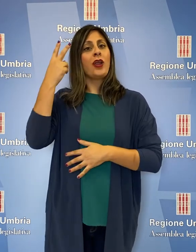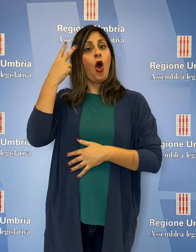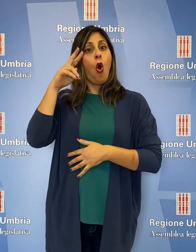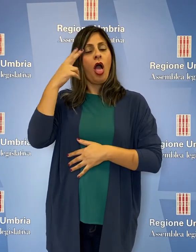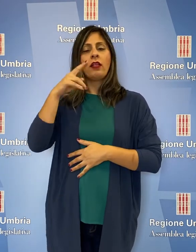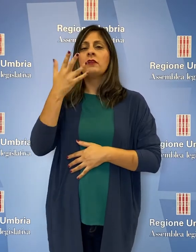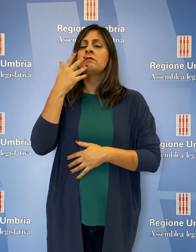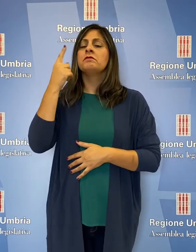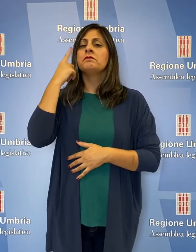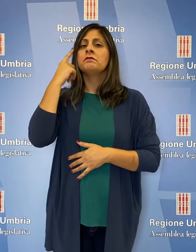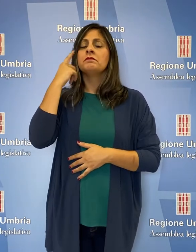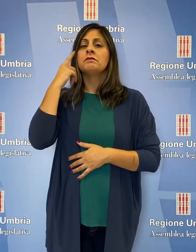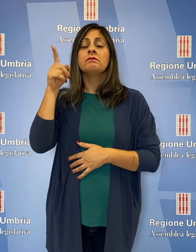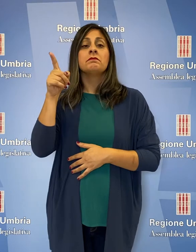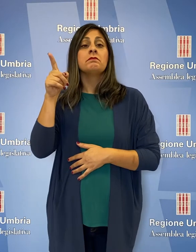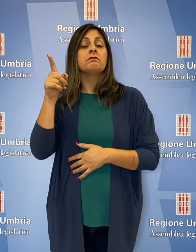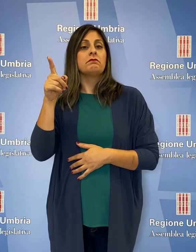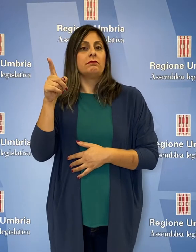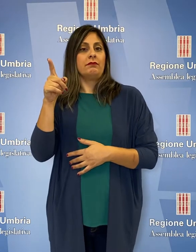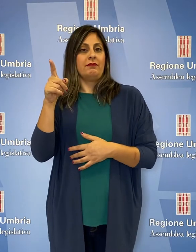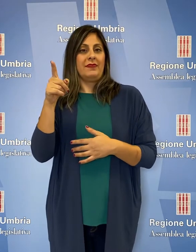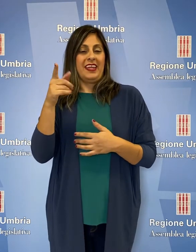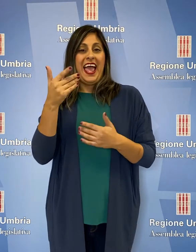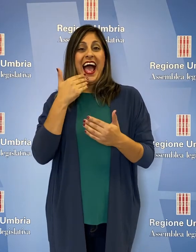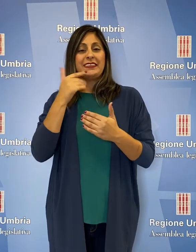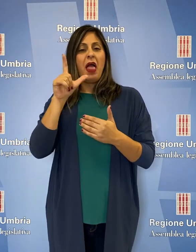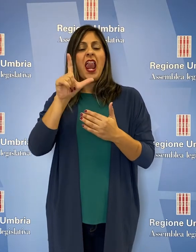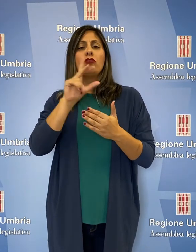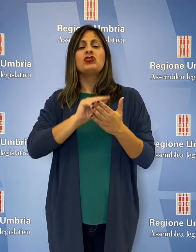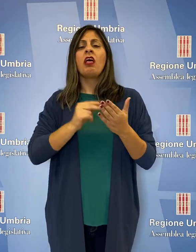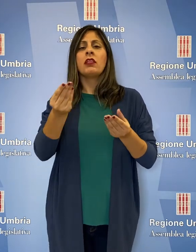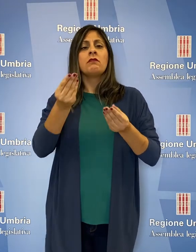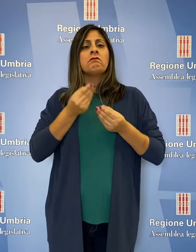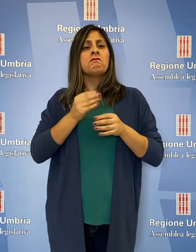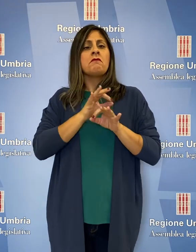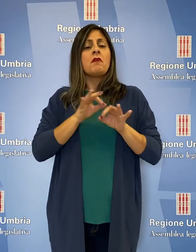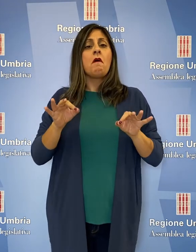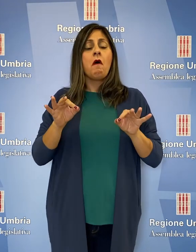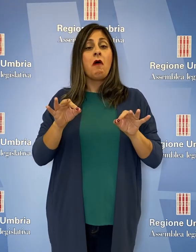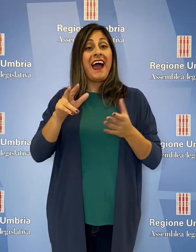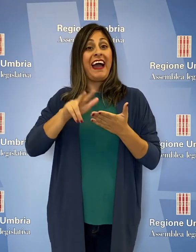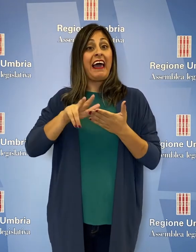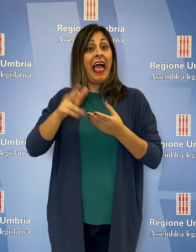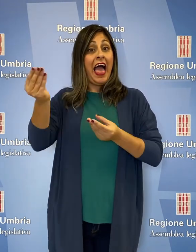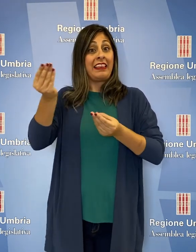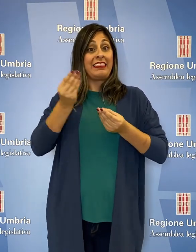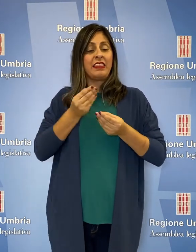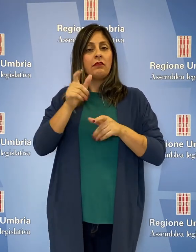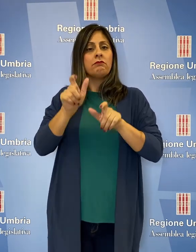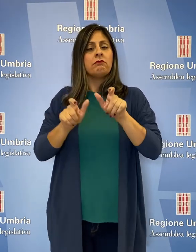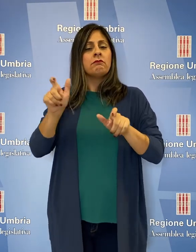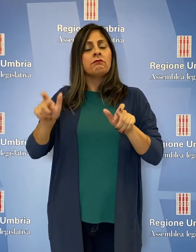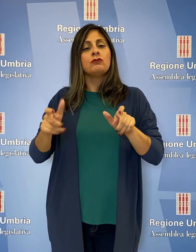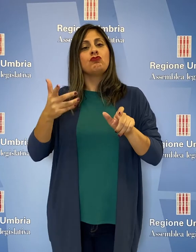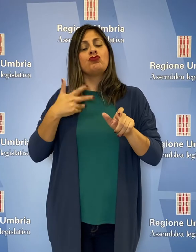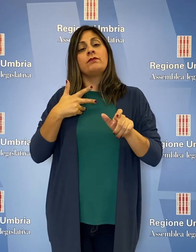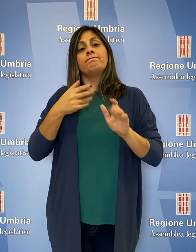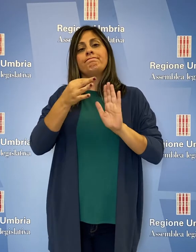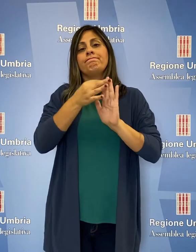Coletto di conoscere le motivazioni della mancata trasmissione all'Assemblea legislativa da parte del Garante delle persone sottoposte a misure